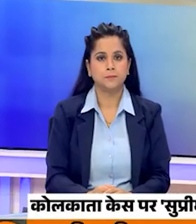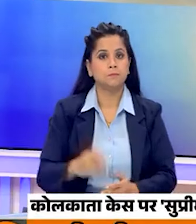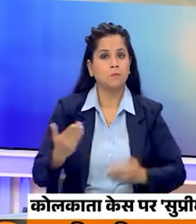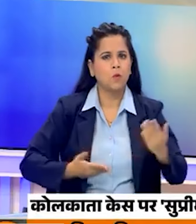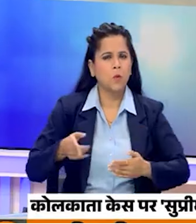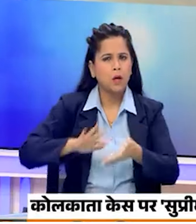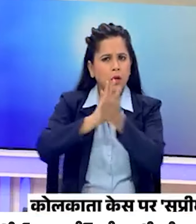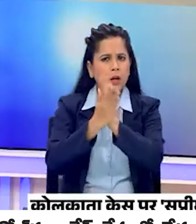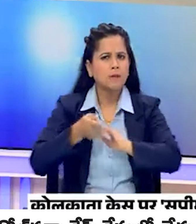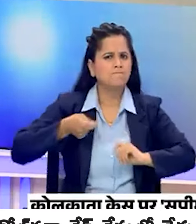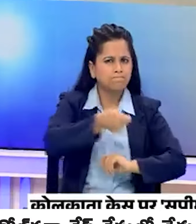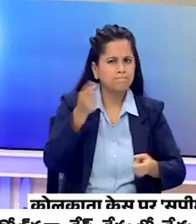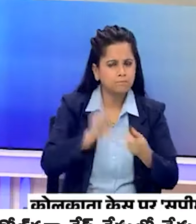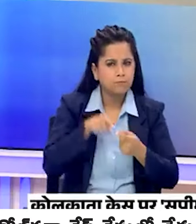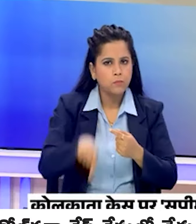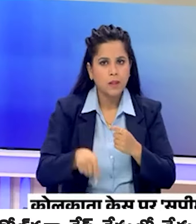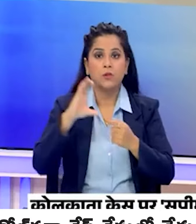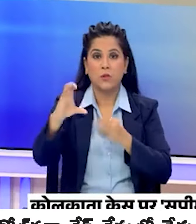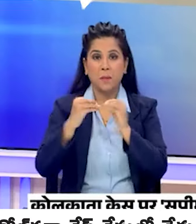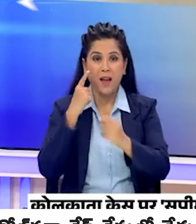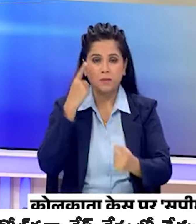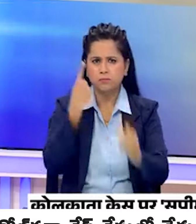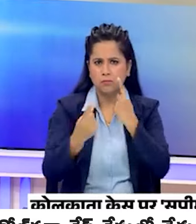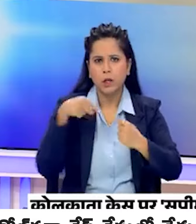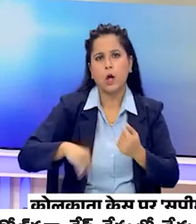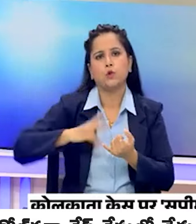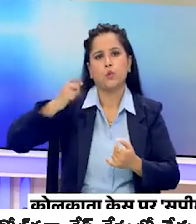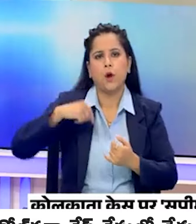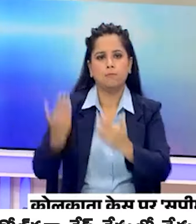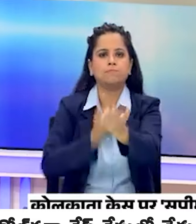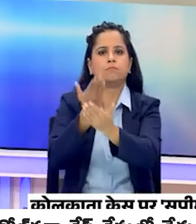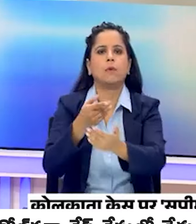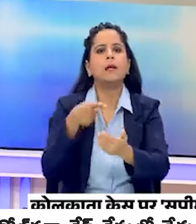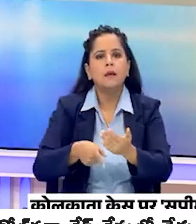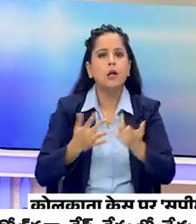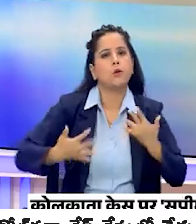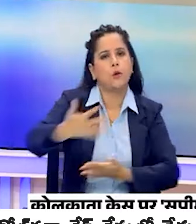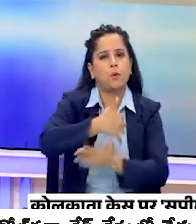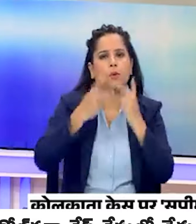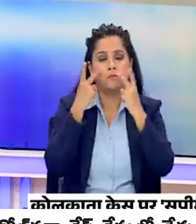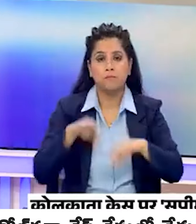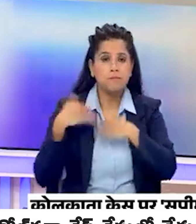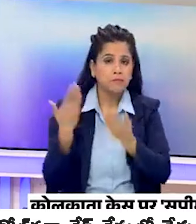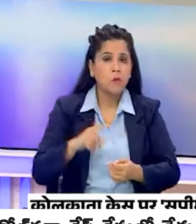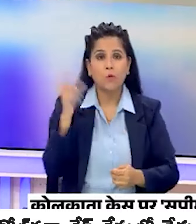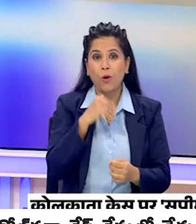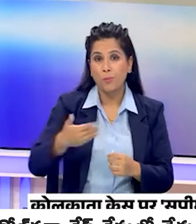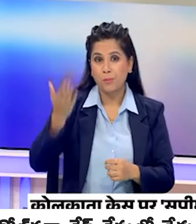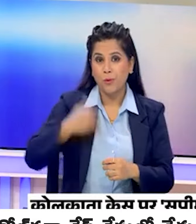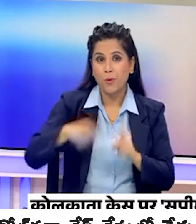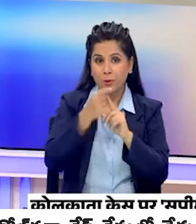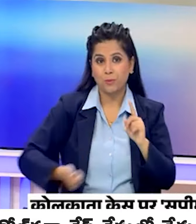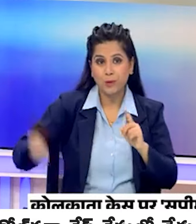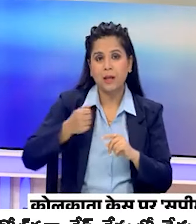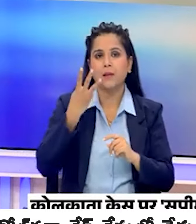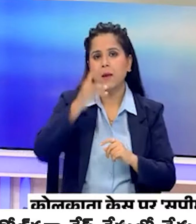कुलकाता नेप मडर केस की जाज कर रही CBI आज सुप्रेम कोट में दाखिल करेगी स्टेटस रेपोर्ट अभी तक कॉलिज के पूर्व प्रिंसिपल सहेत तीन